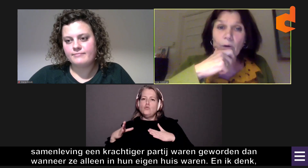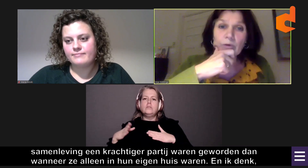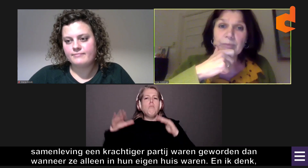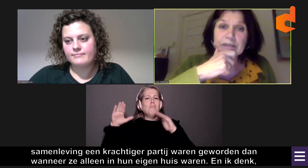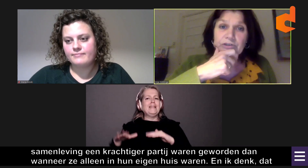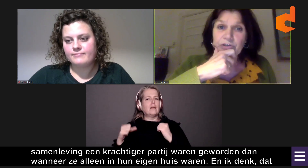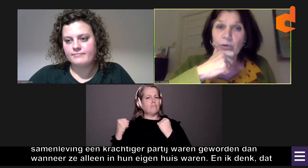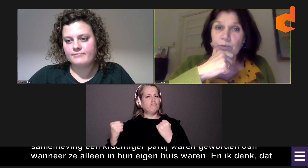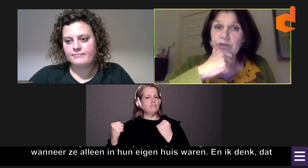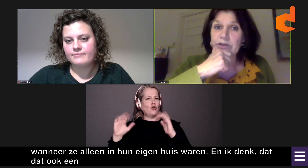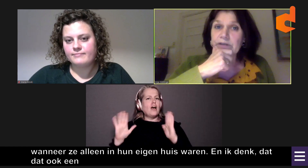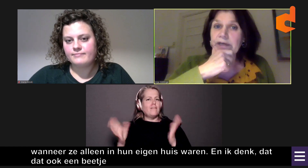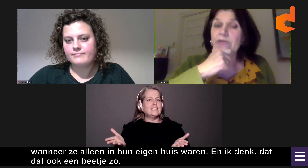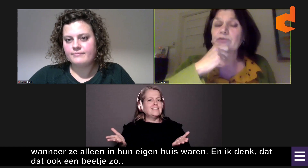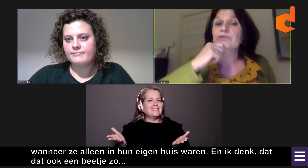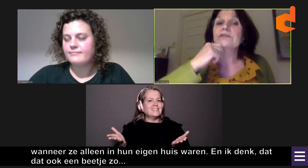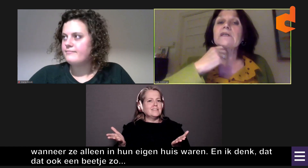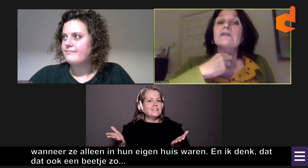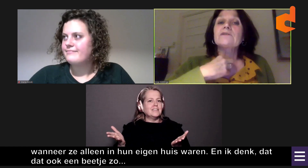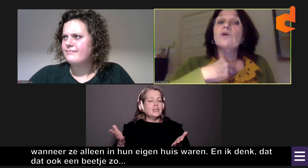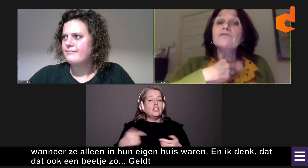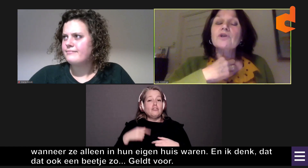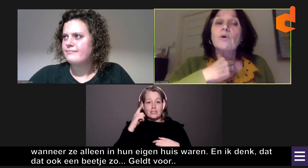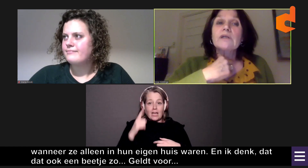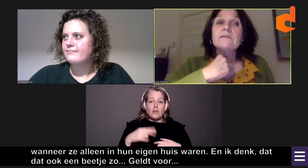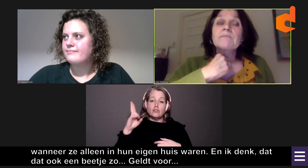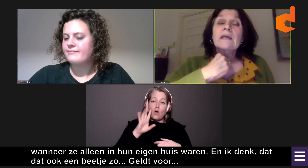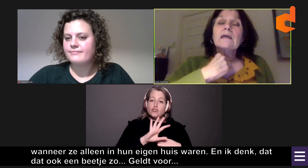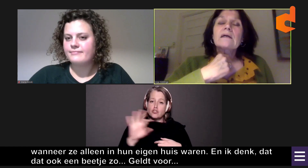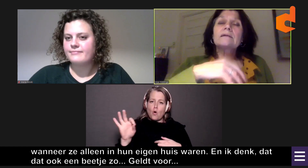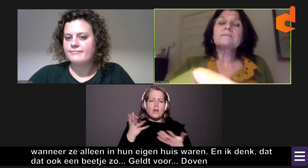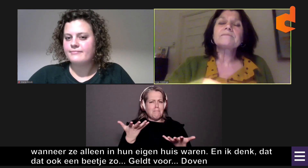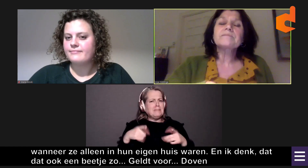dat ook een beetje zo geldt voor dovenscholen.